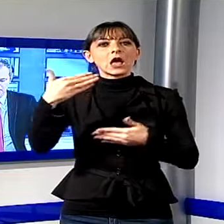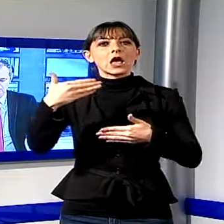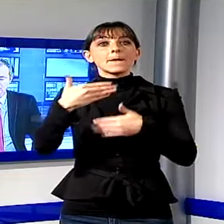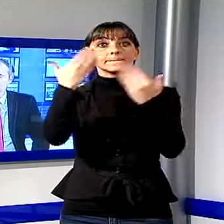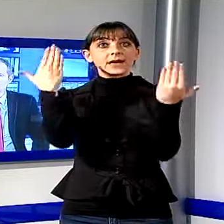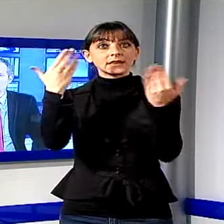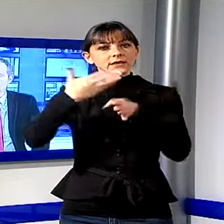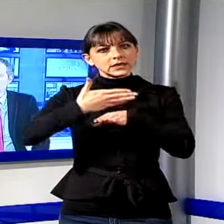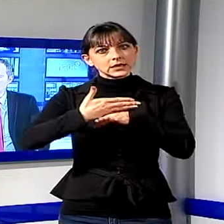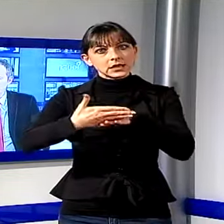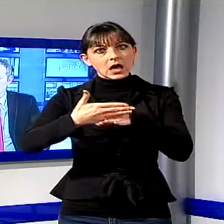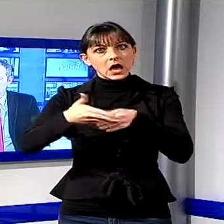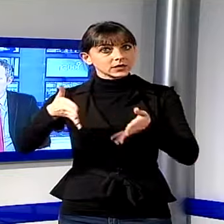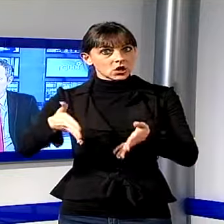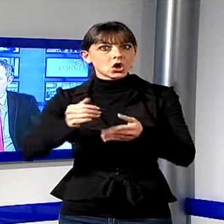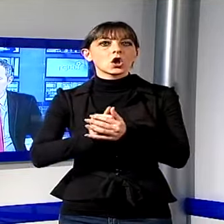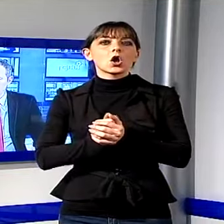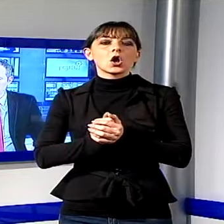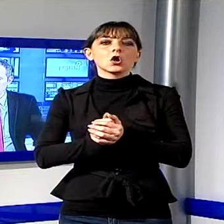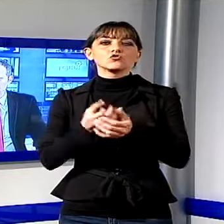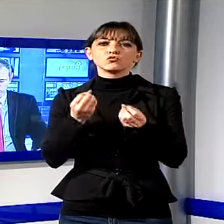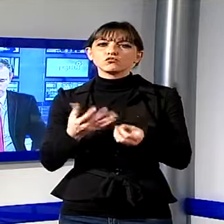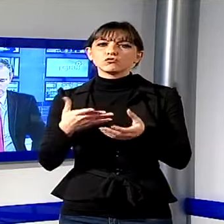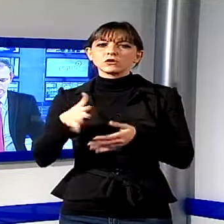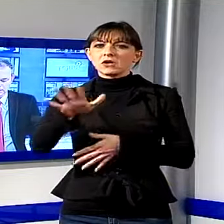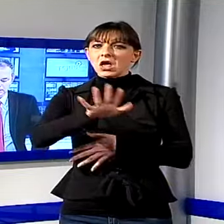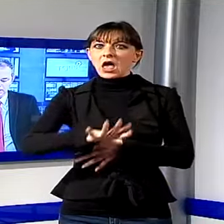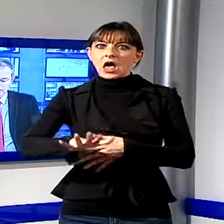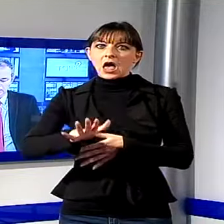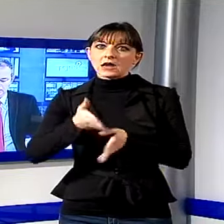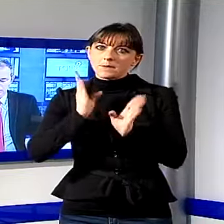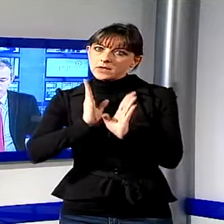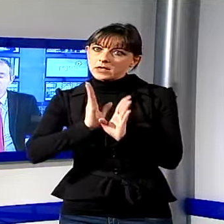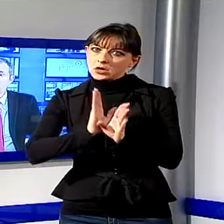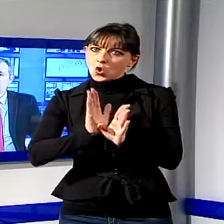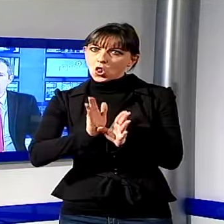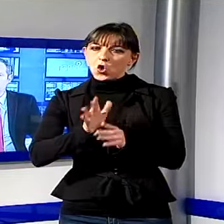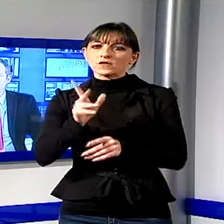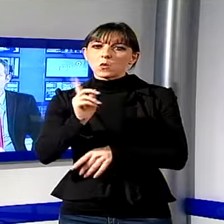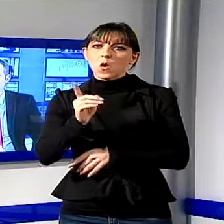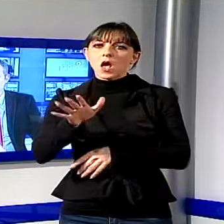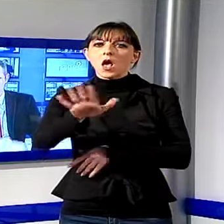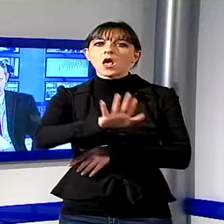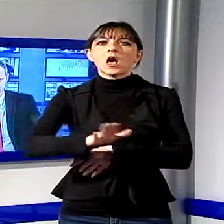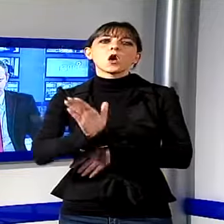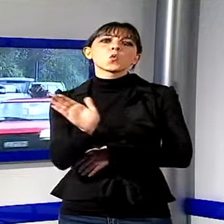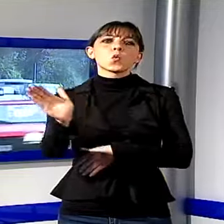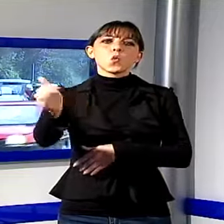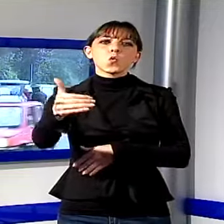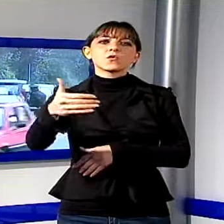di oggi in uno dei punti più pericolosi di questa strada la curva di Piano della Rocca. Un